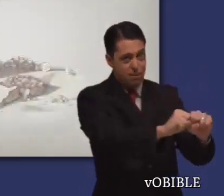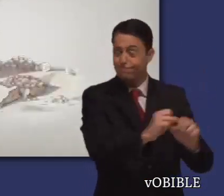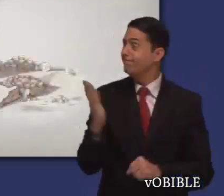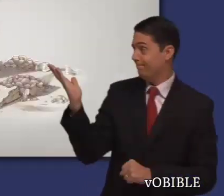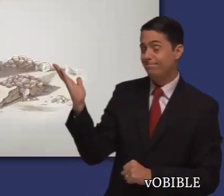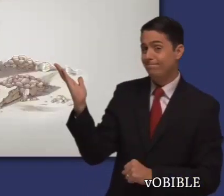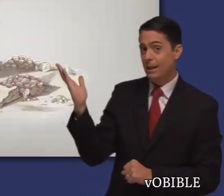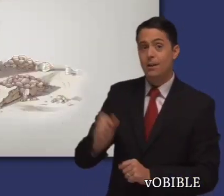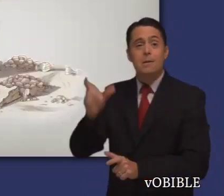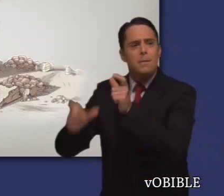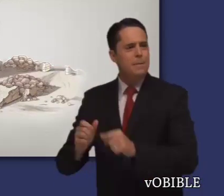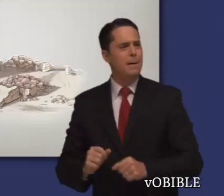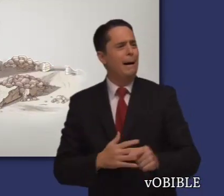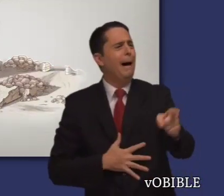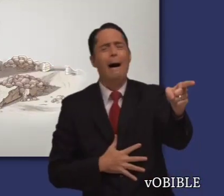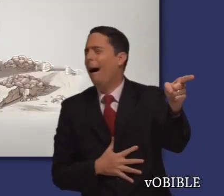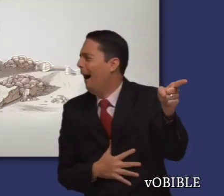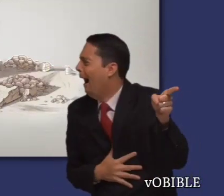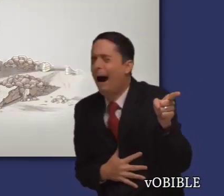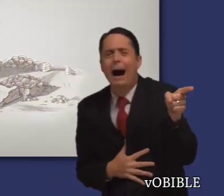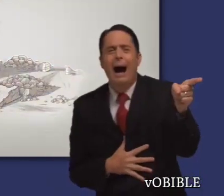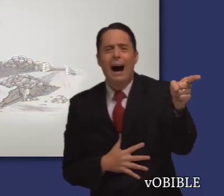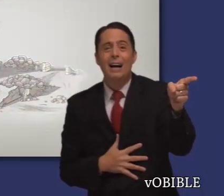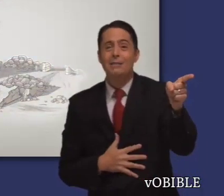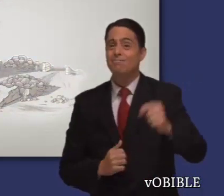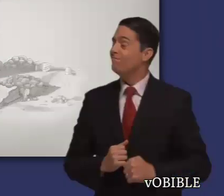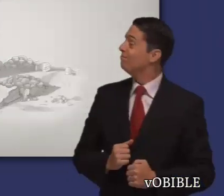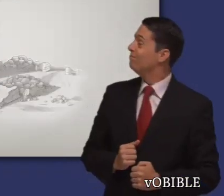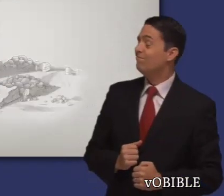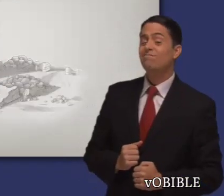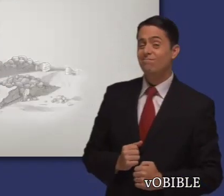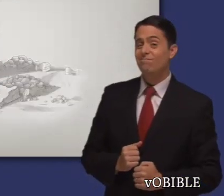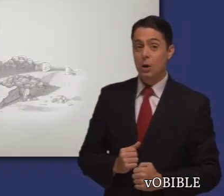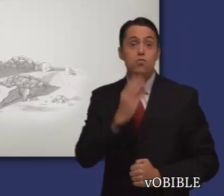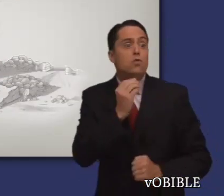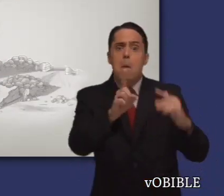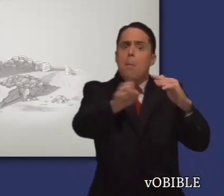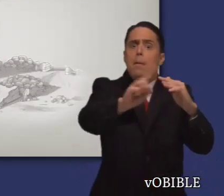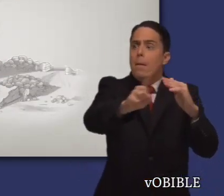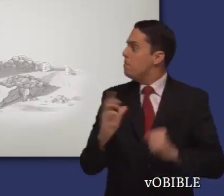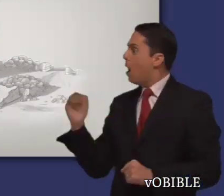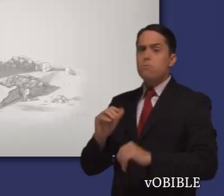Cuando los babilonios destruyen Jerusalén, los Edomitas se alegran por el sufrimiento de Israel.